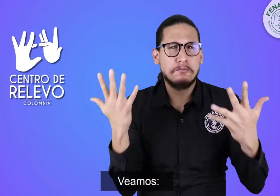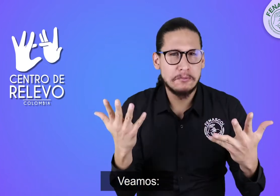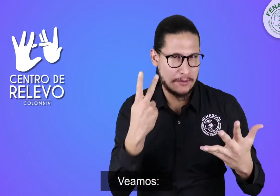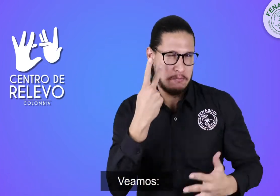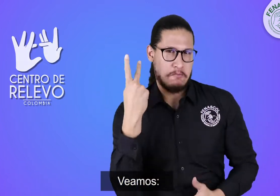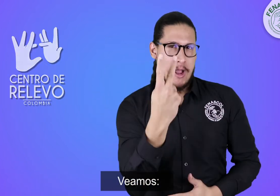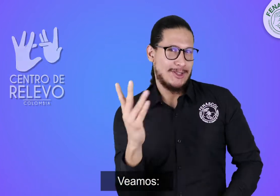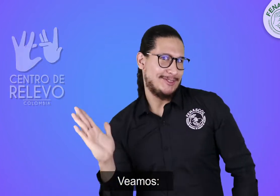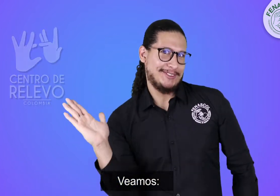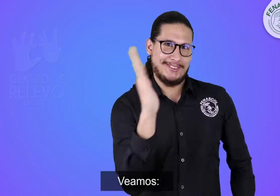Veamos.